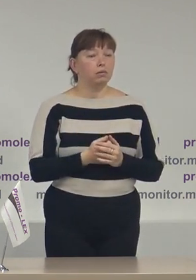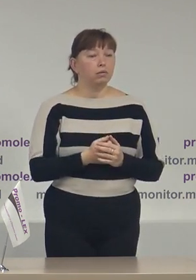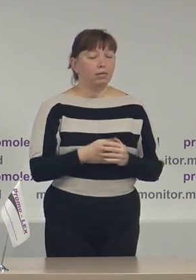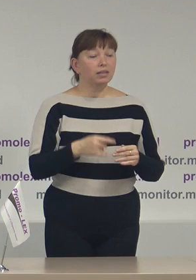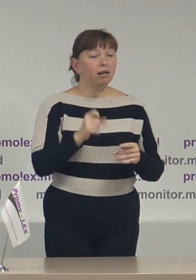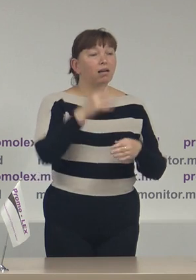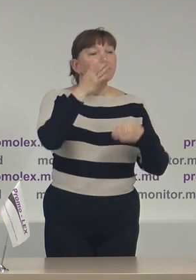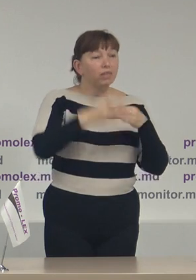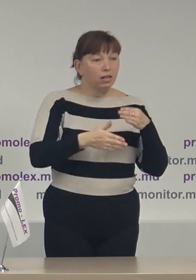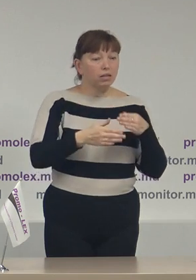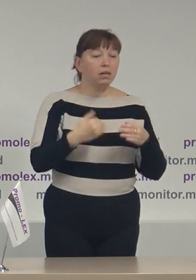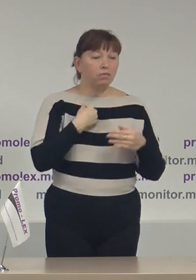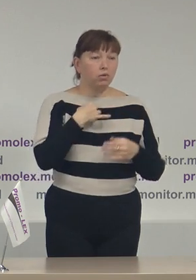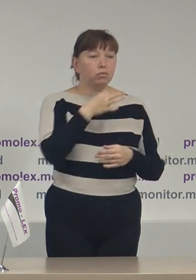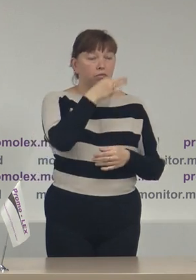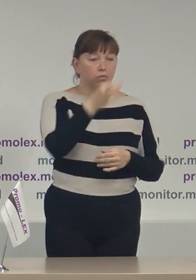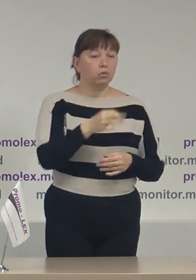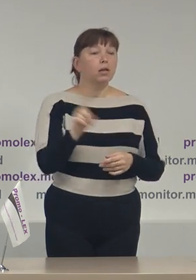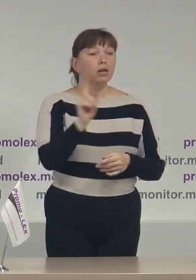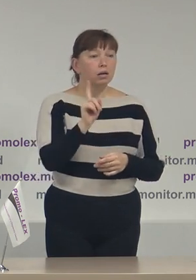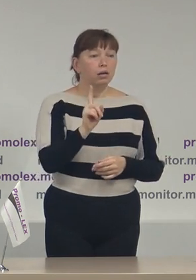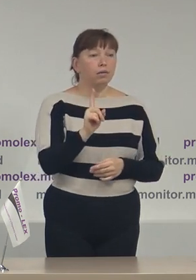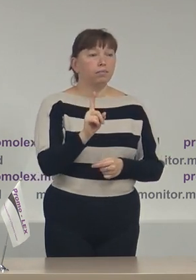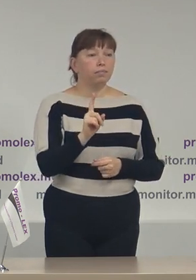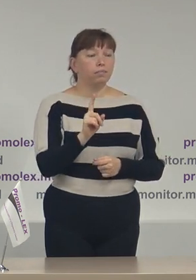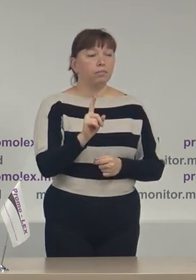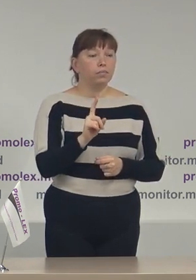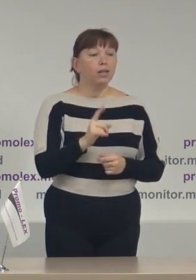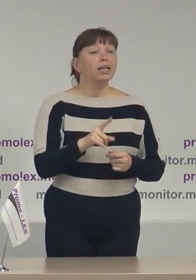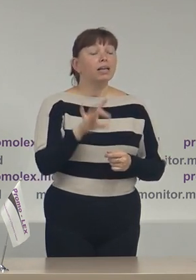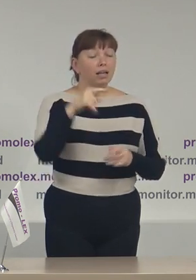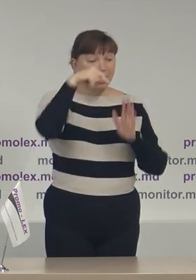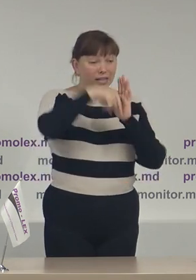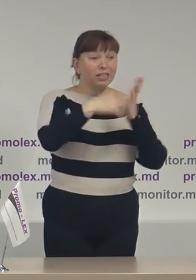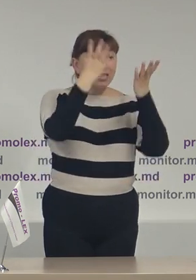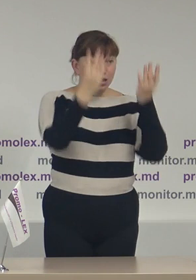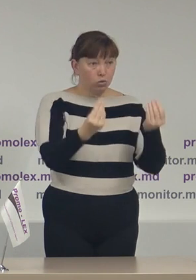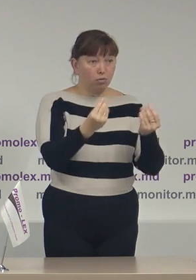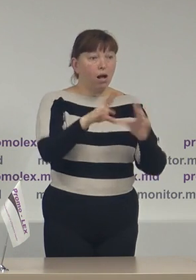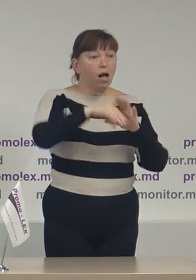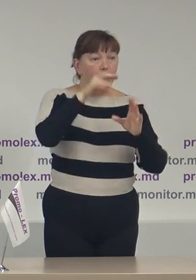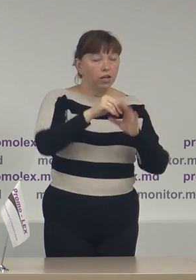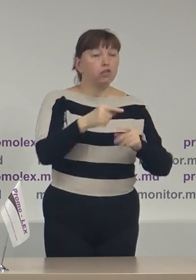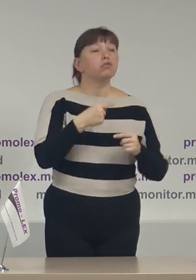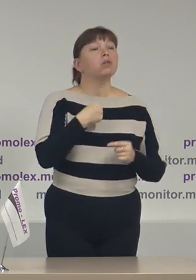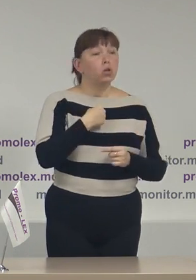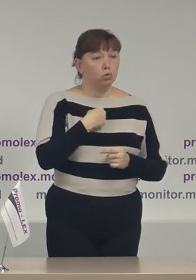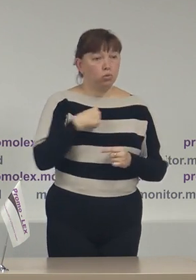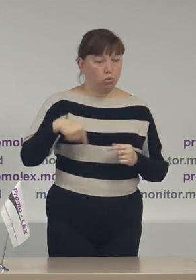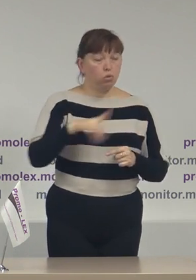finaliza, aș vrea să atrag atenția și la faptul că în ziua alegerilor noi vom